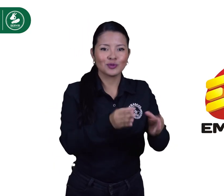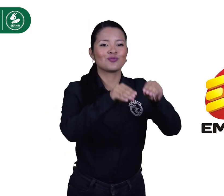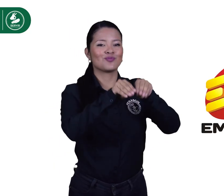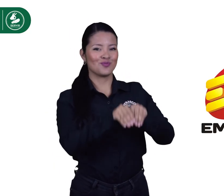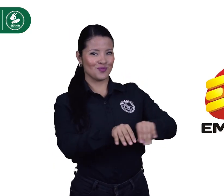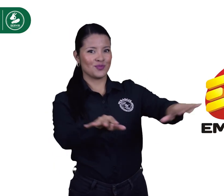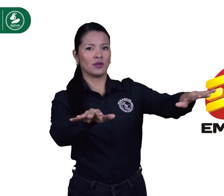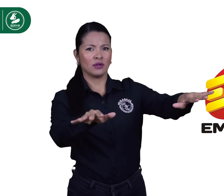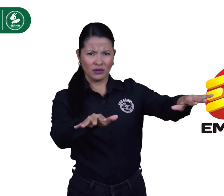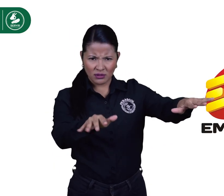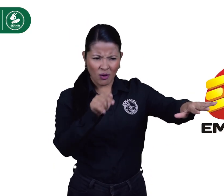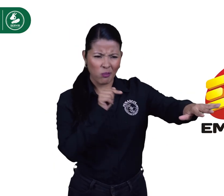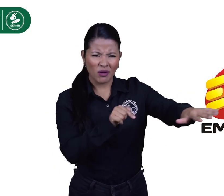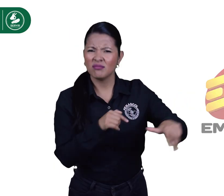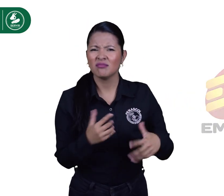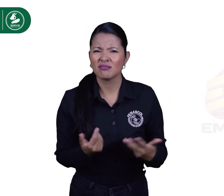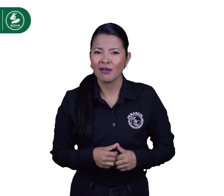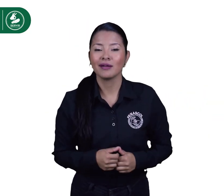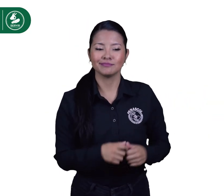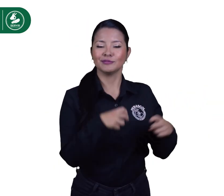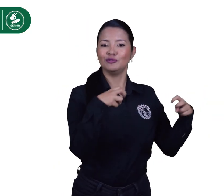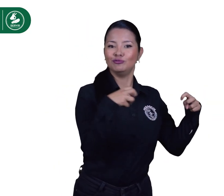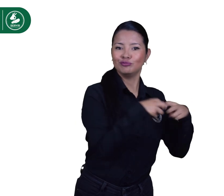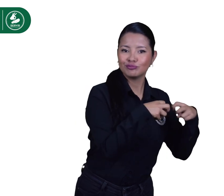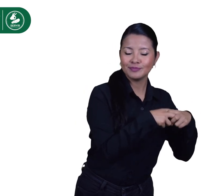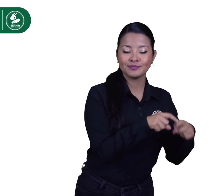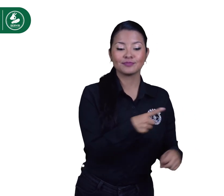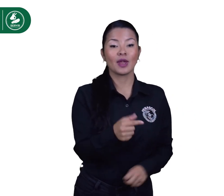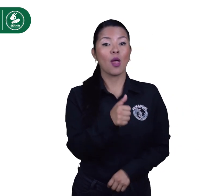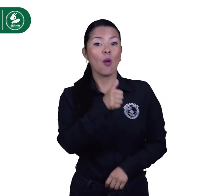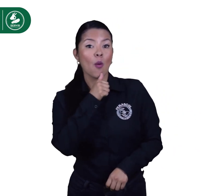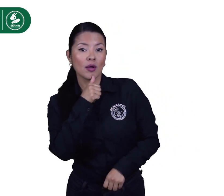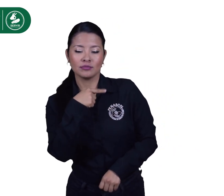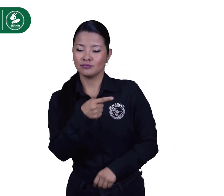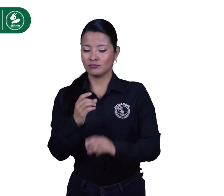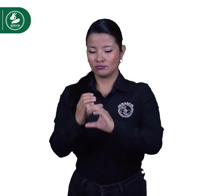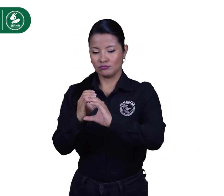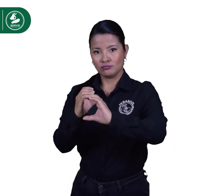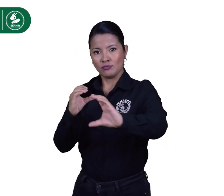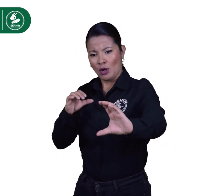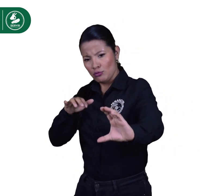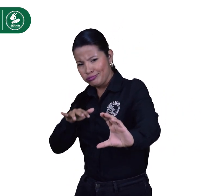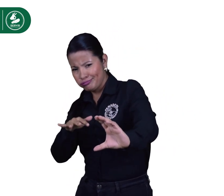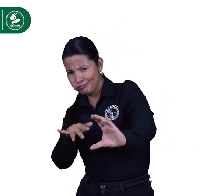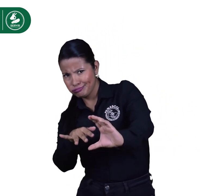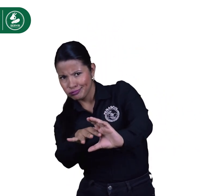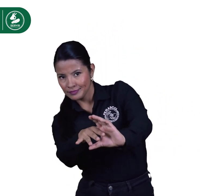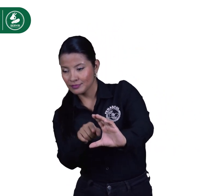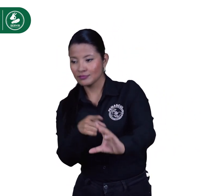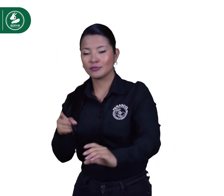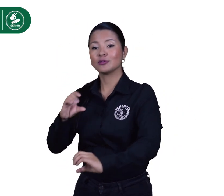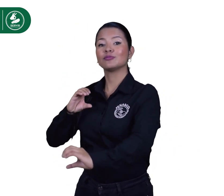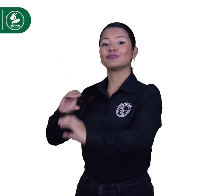En Cali es una empresa prestadora de servicios públicos, energía, acueducto, alcantarillado y